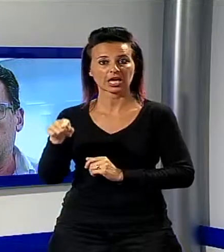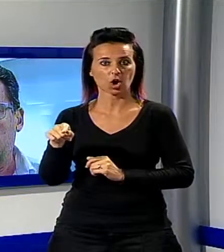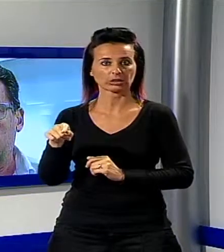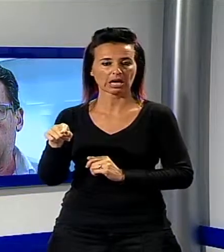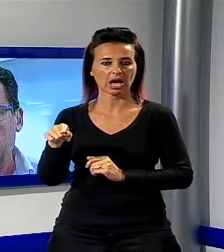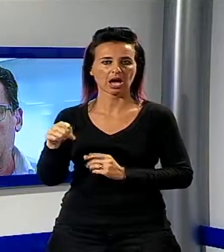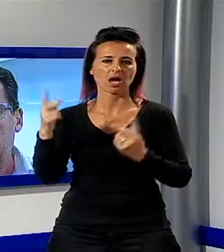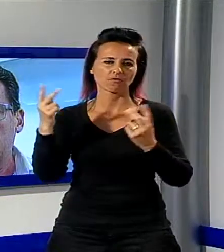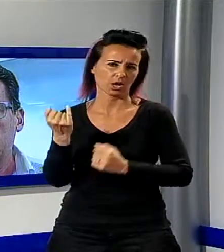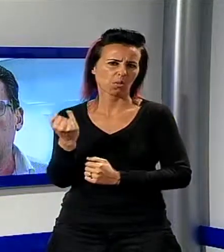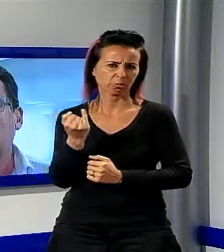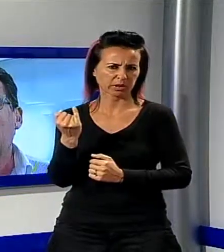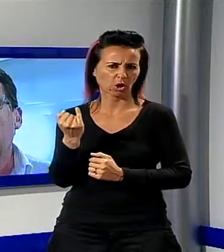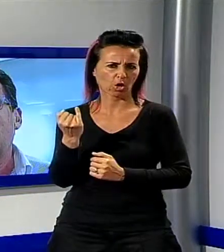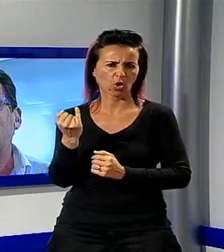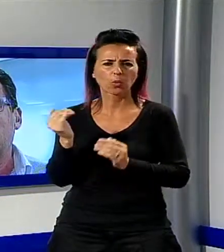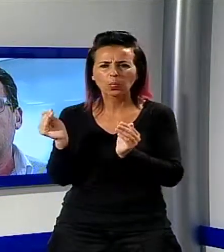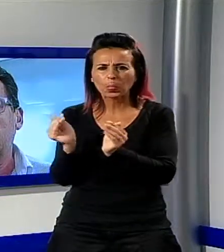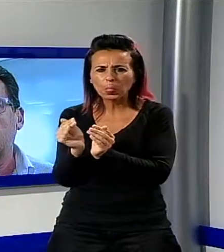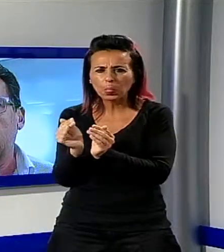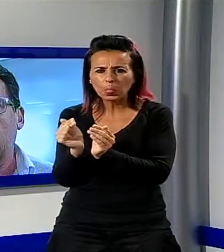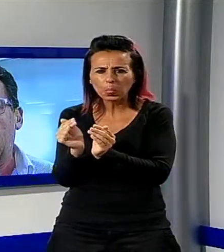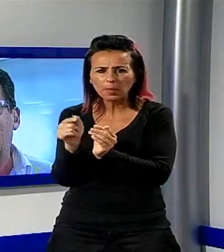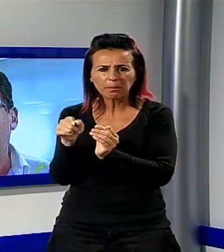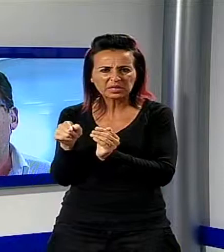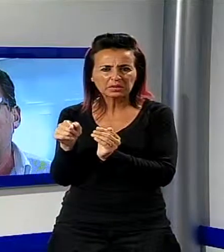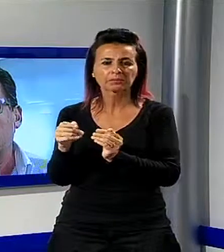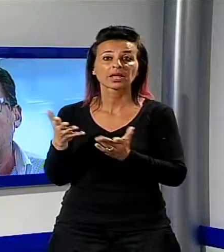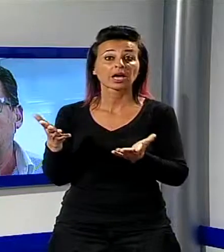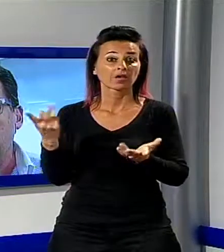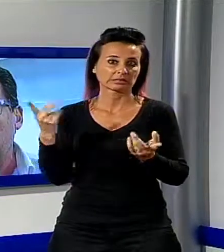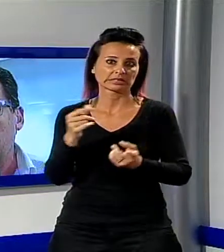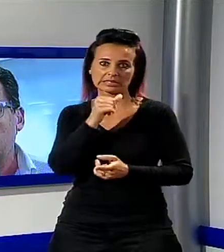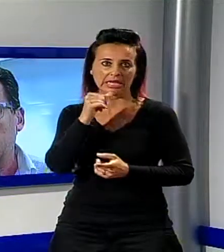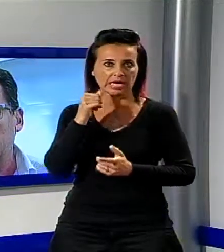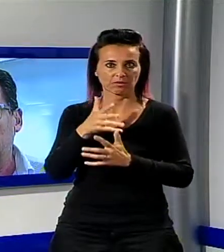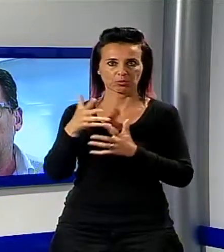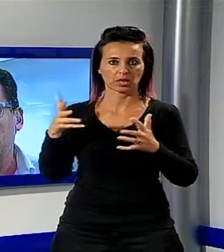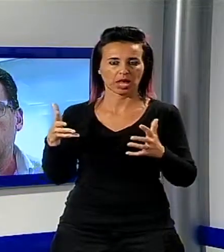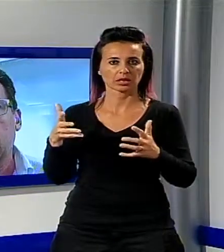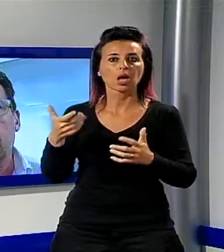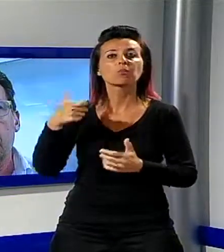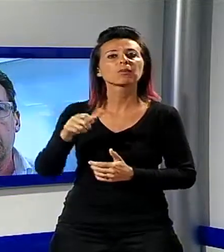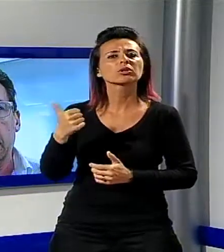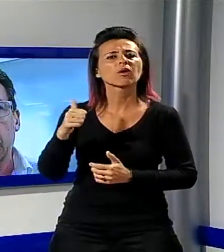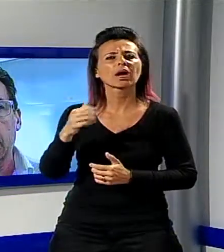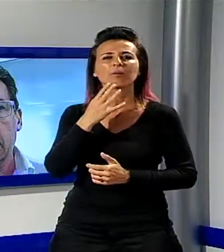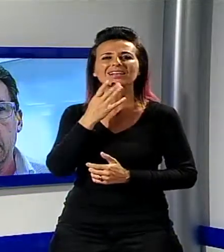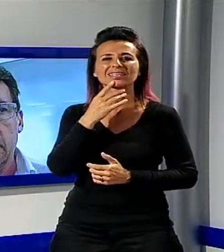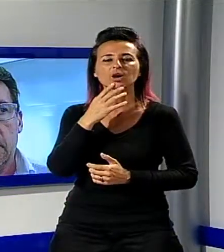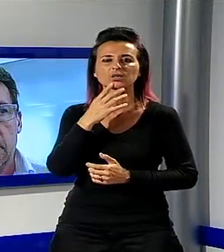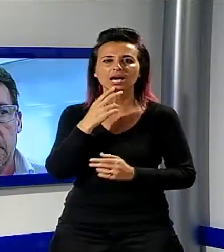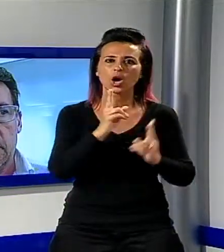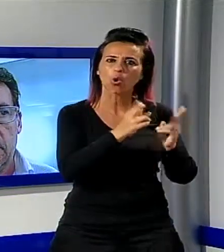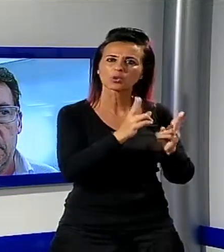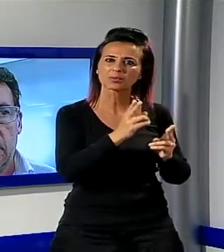molto piccolo, angusto e c'era necessità, anche perché Massarosa è il punto più lontano rispetto all'ospedale, quindi